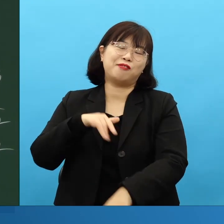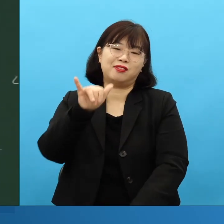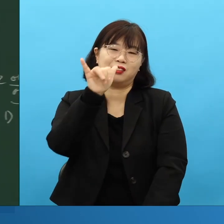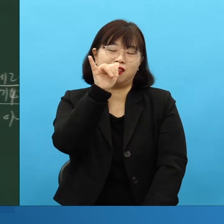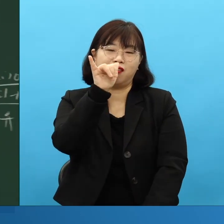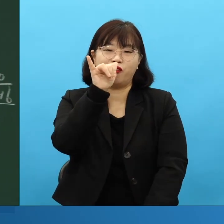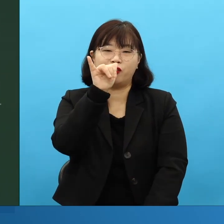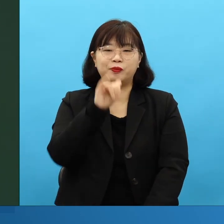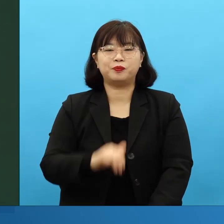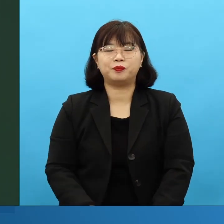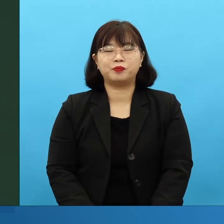이 사람들은